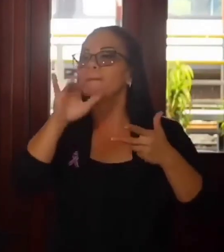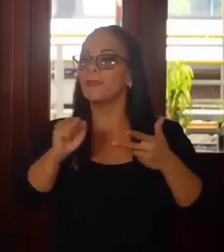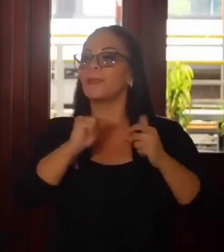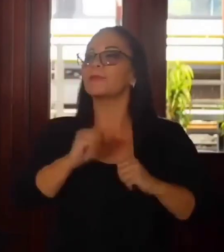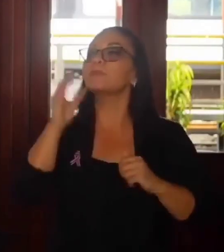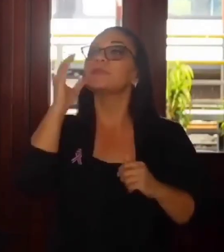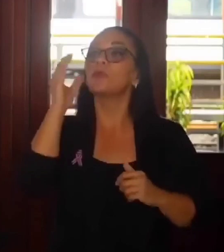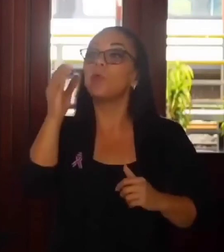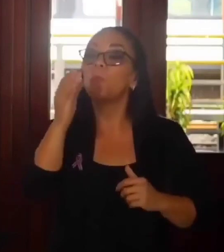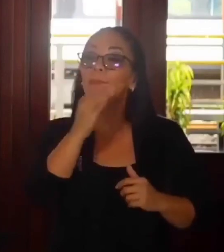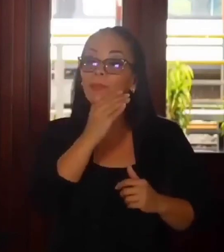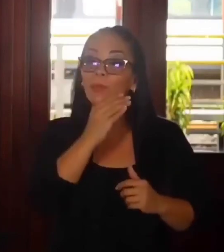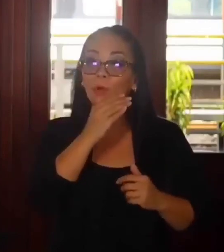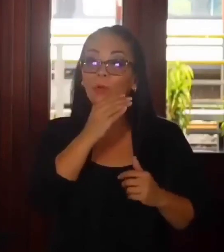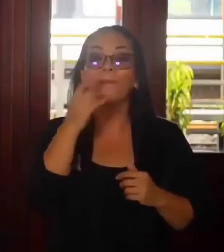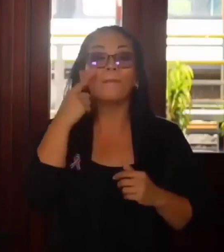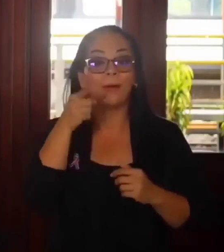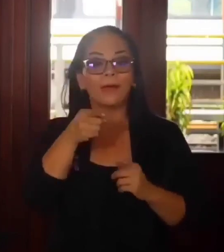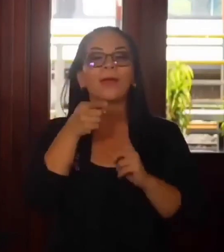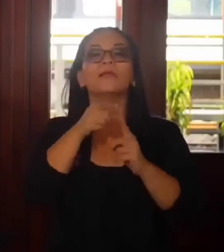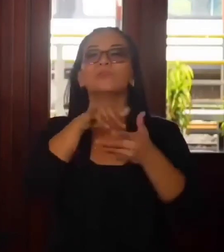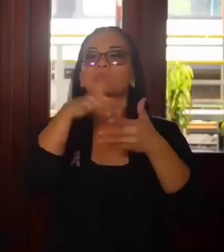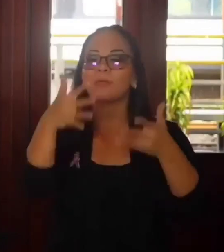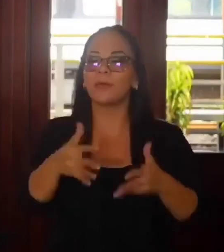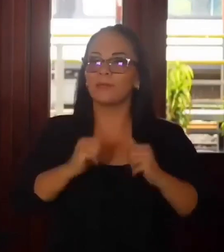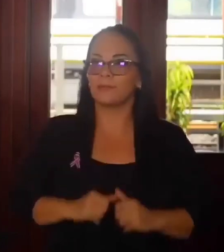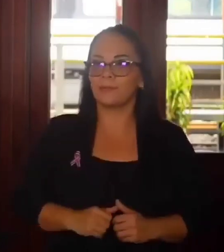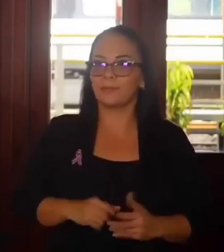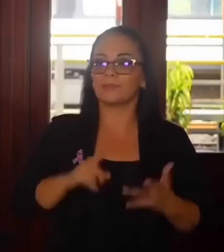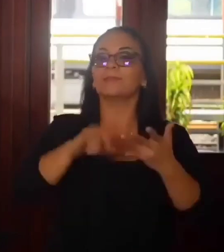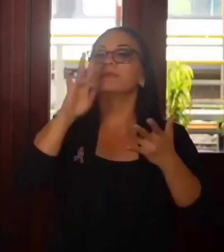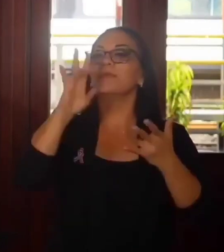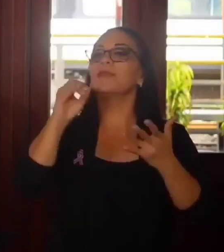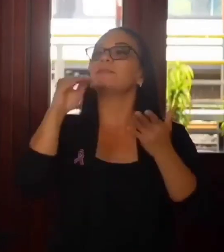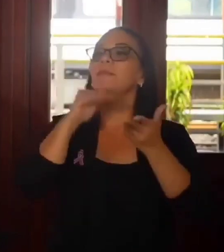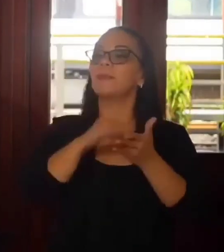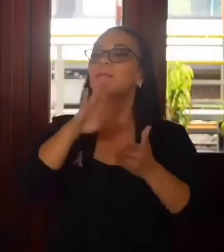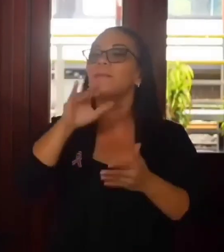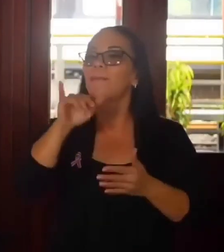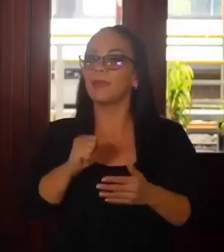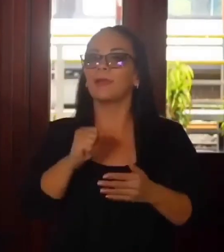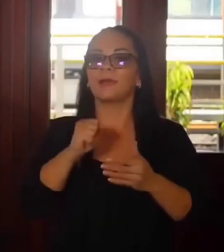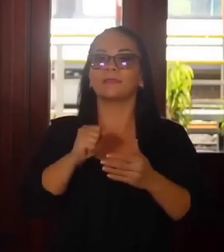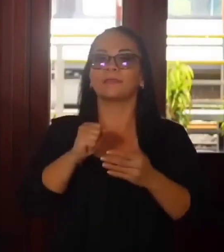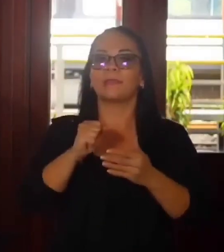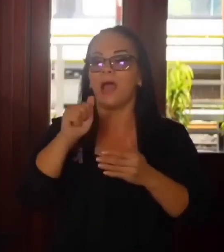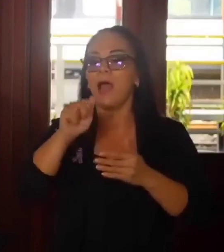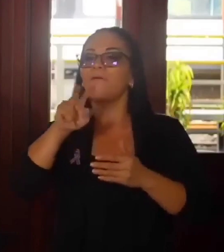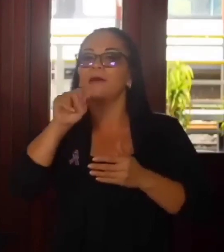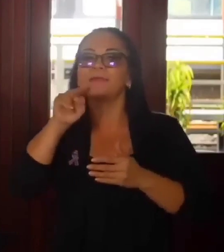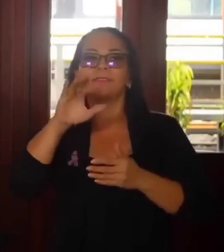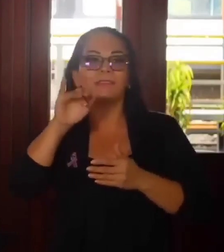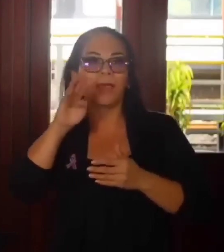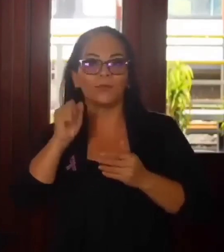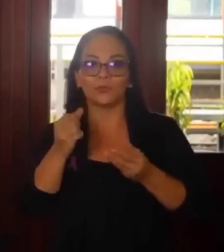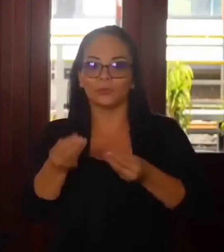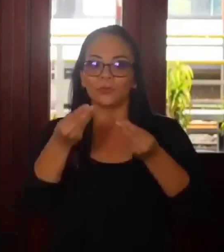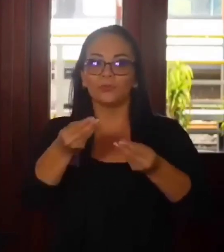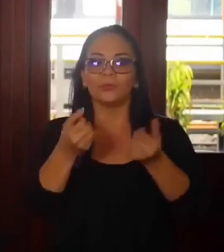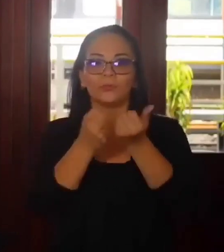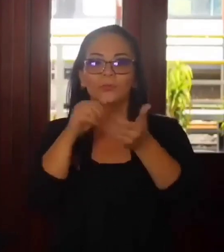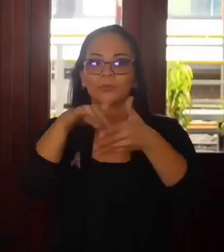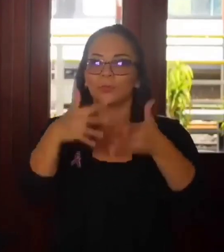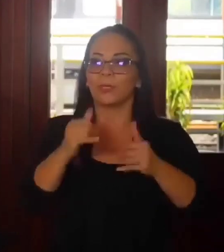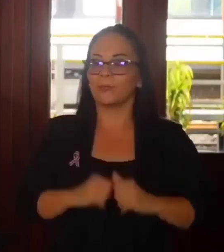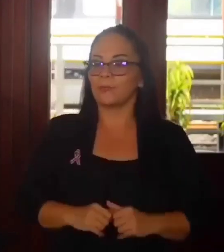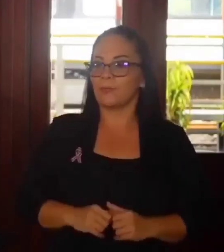comedores estudiantiles, 70 mil becas de avancemos. La mitad de los